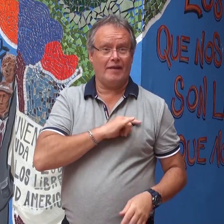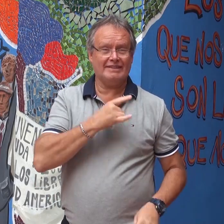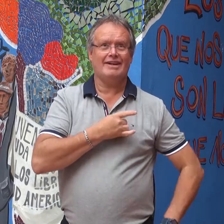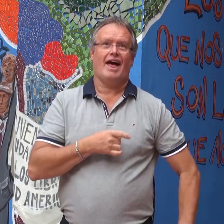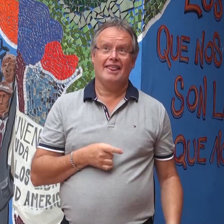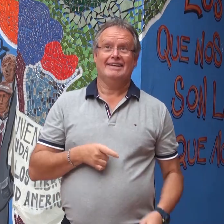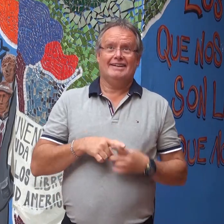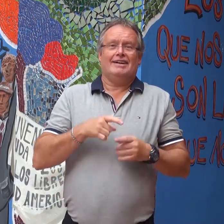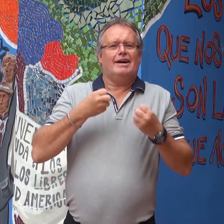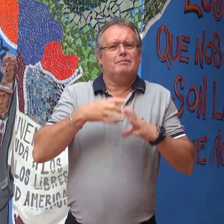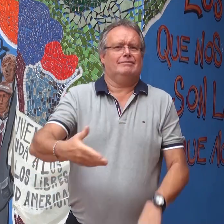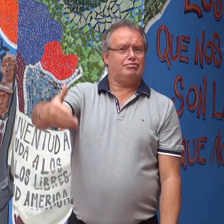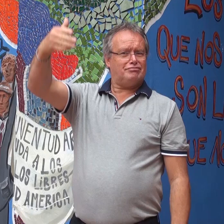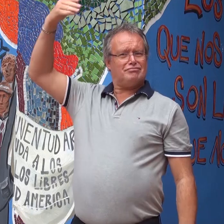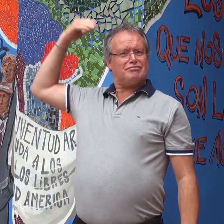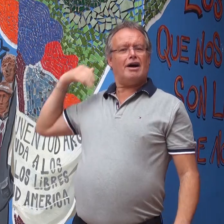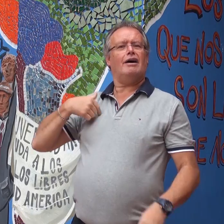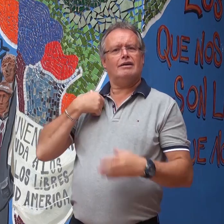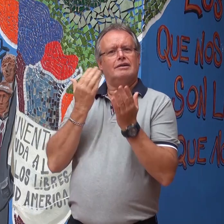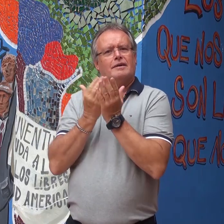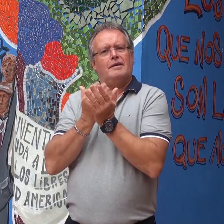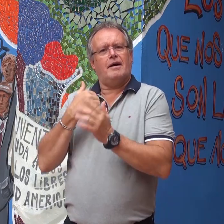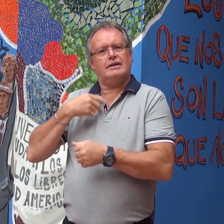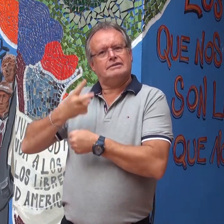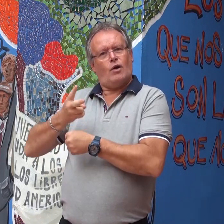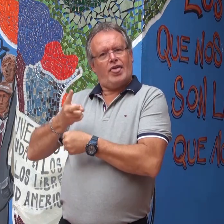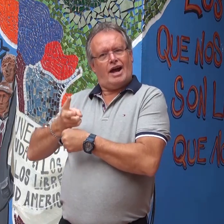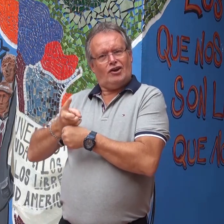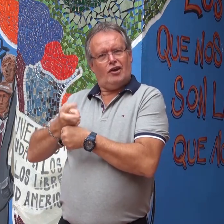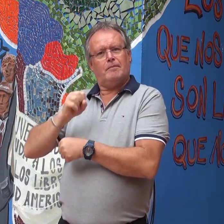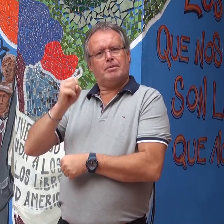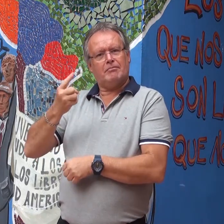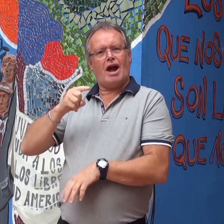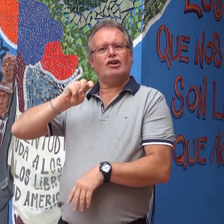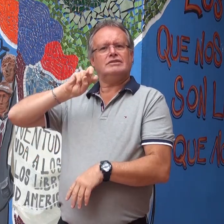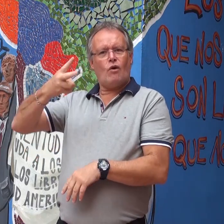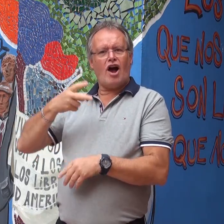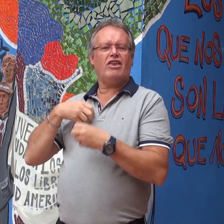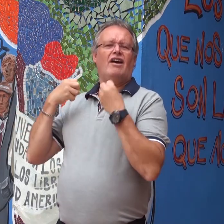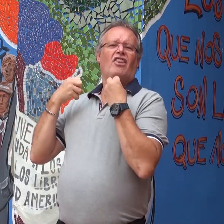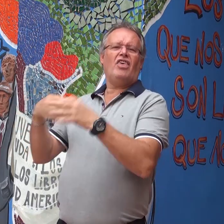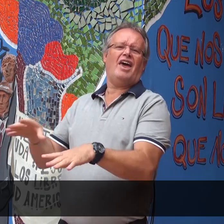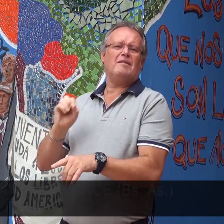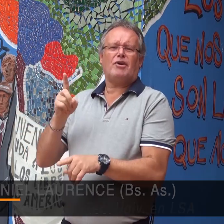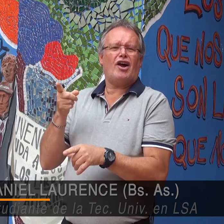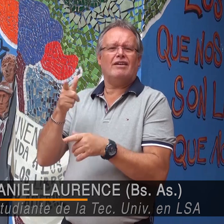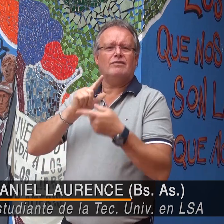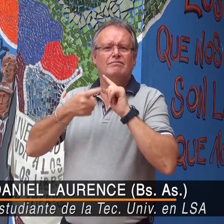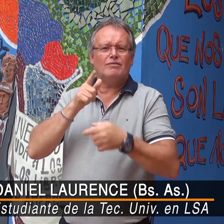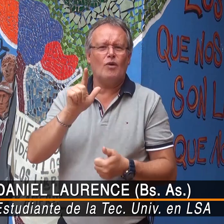Entrando a la universidad, uh, hace muchos años, hice el primer y segundo año del secundario, pero abandoné porque